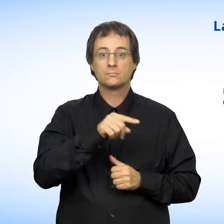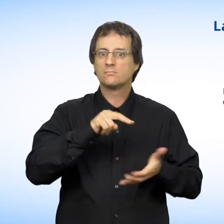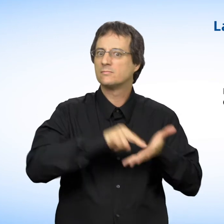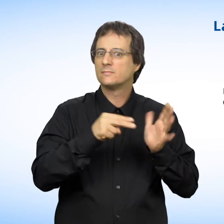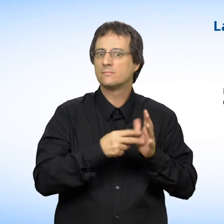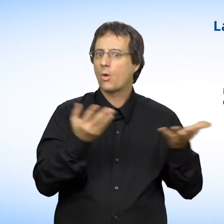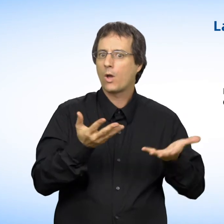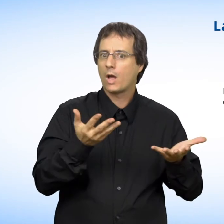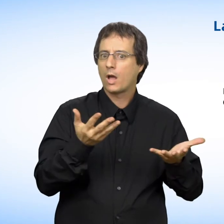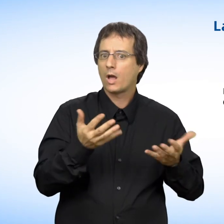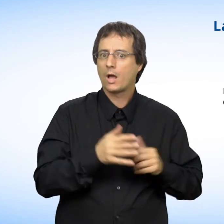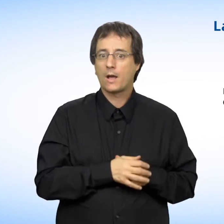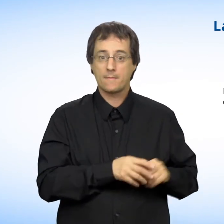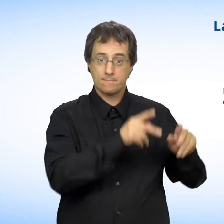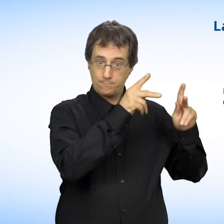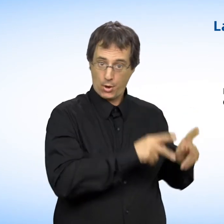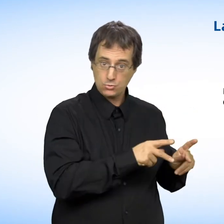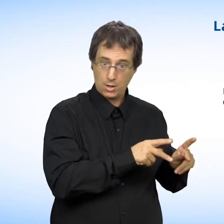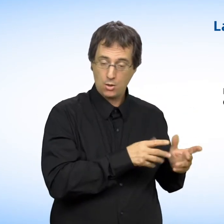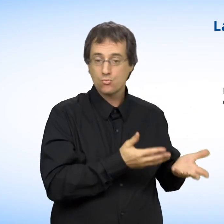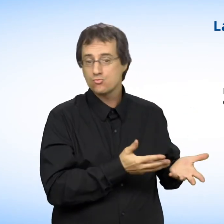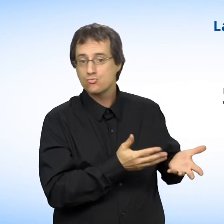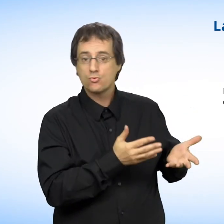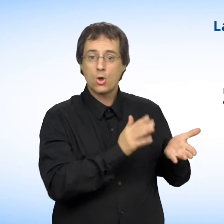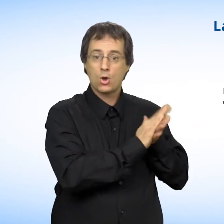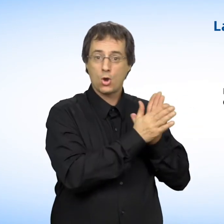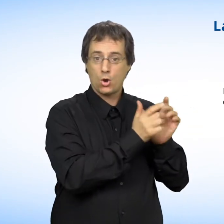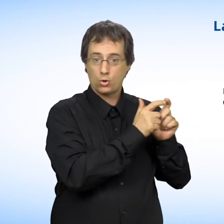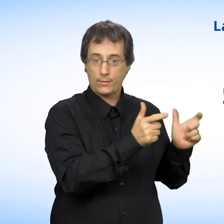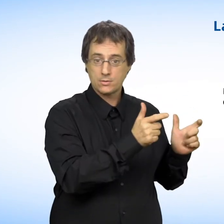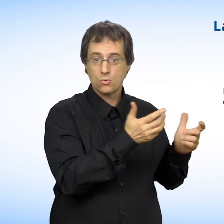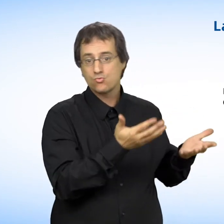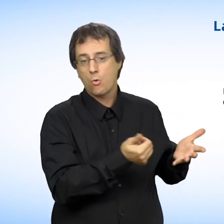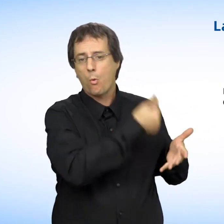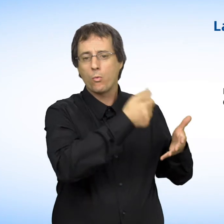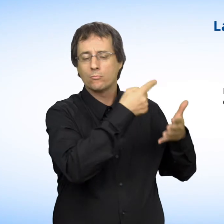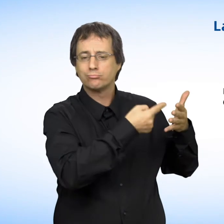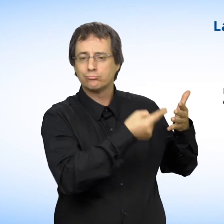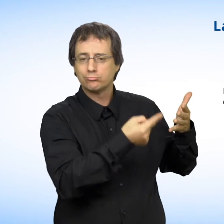Cela signifie qu'on ne peut vous traiter différemment du fait de votre condition sociale.